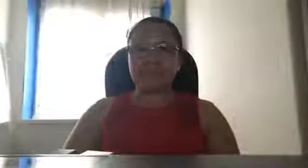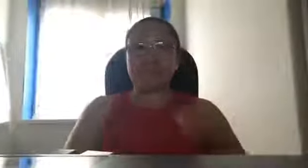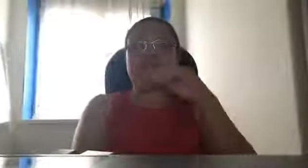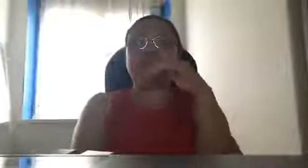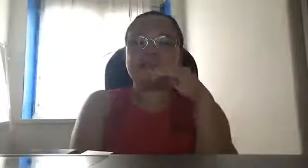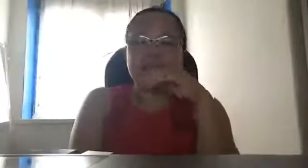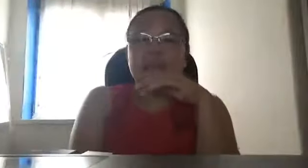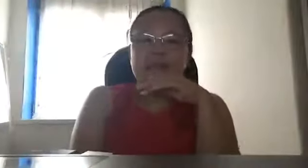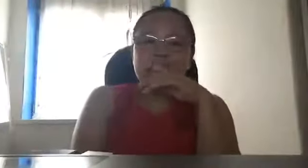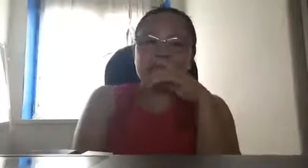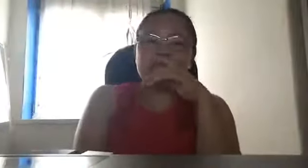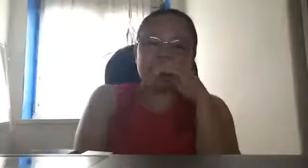kaya yun